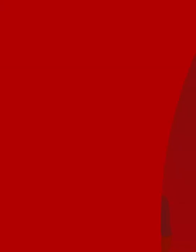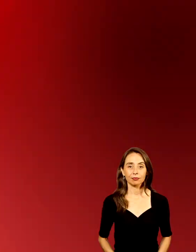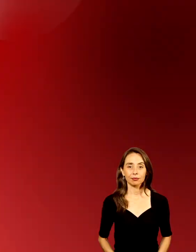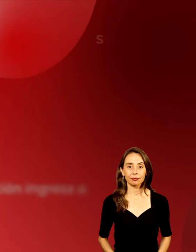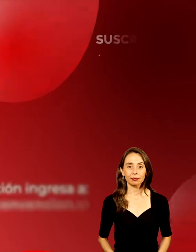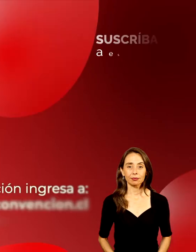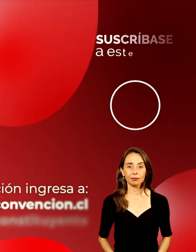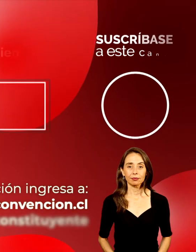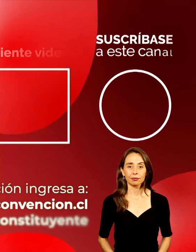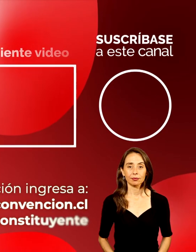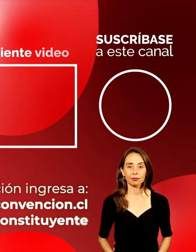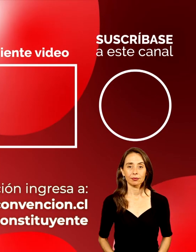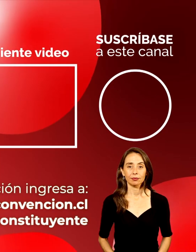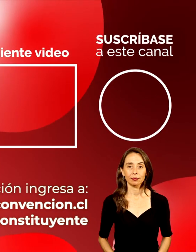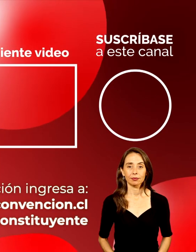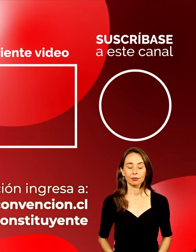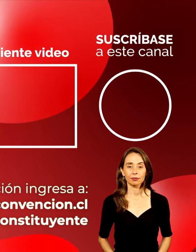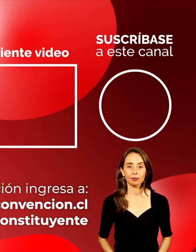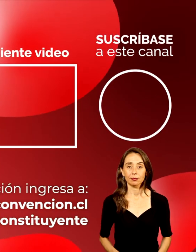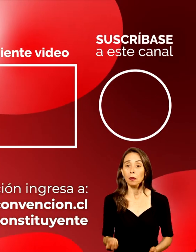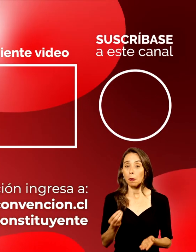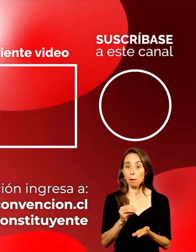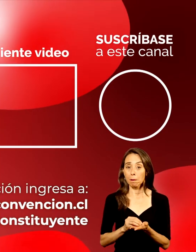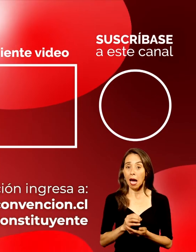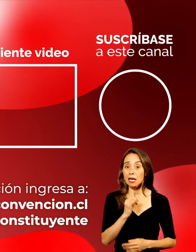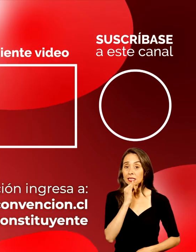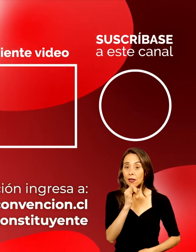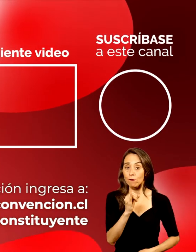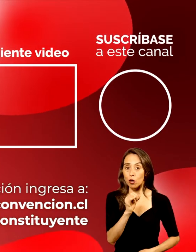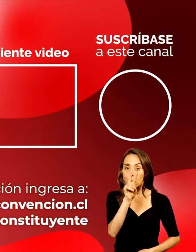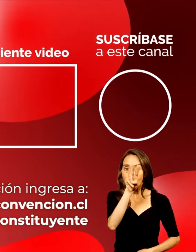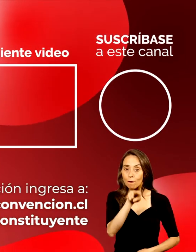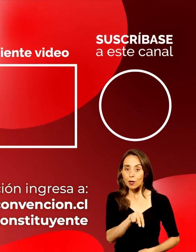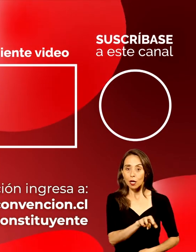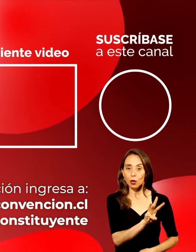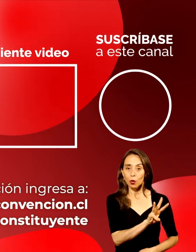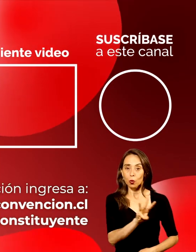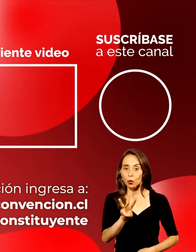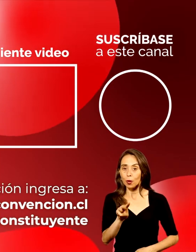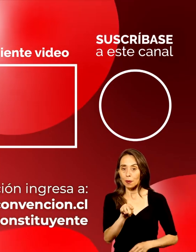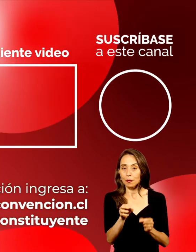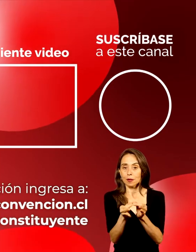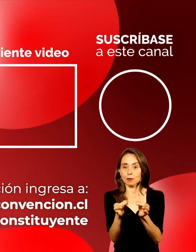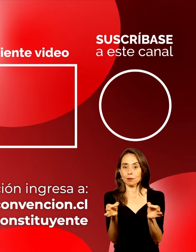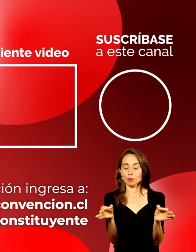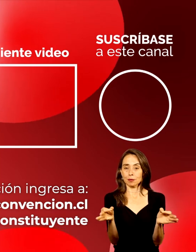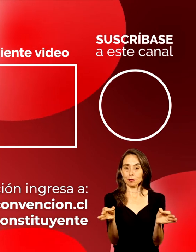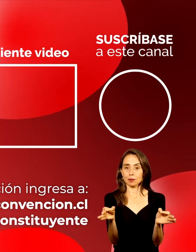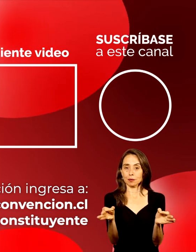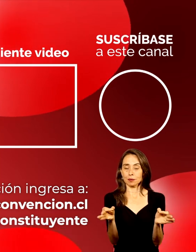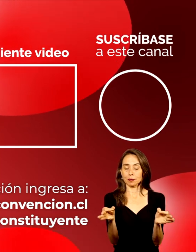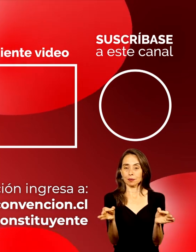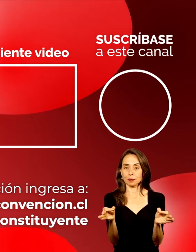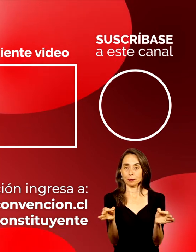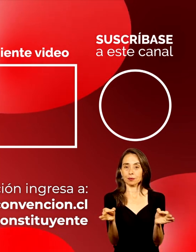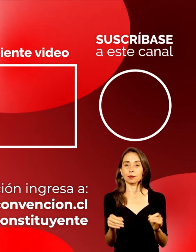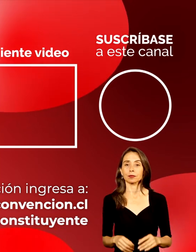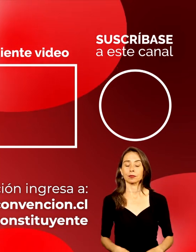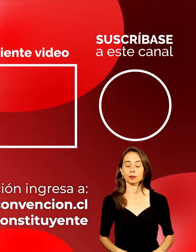¿Dónde puedes encontrar más información? En el sitio oficial de la Convención y en www.bcn.cl slash